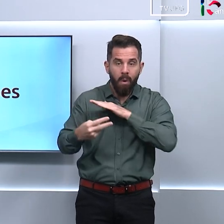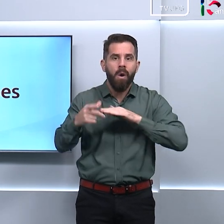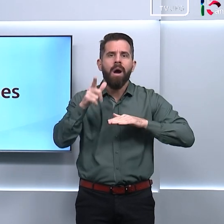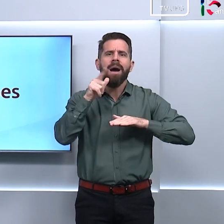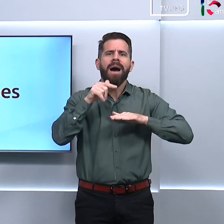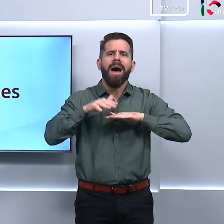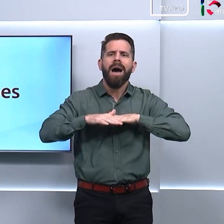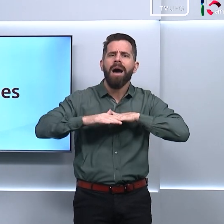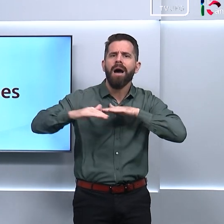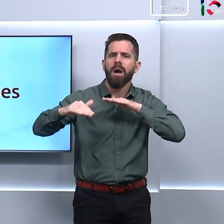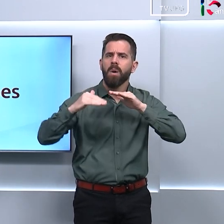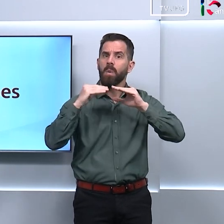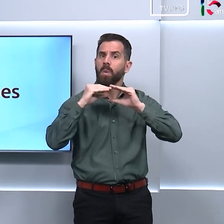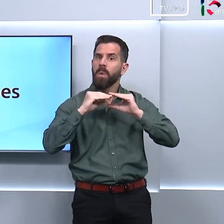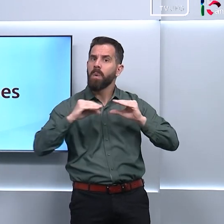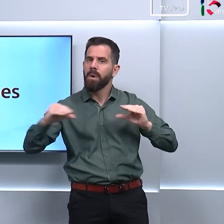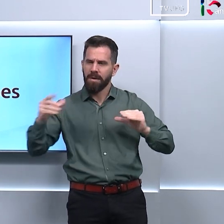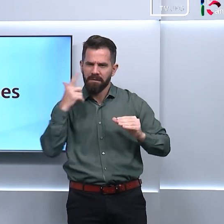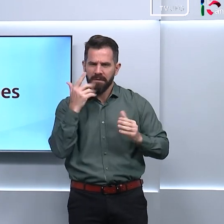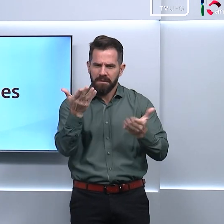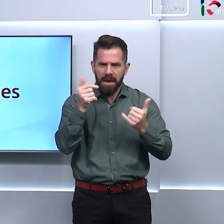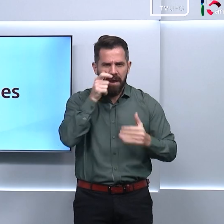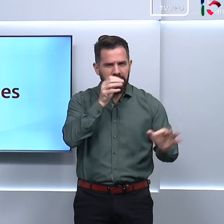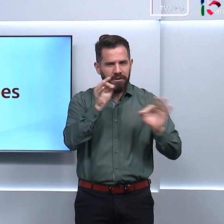Vem com a gente, o programa já está no ar.